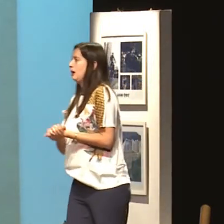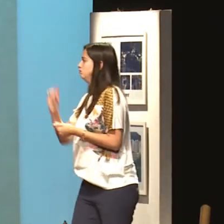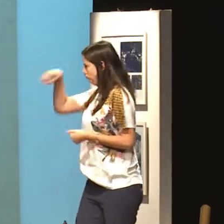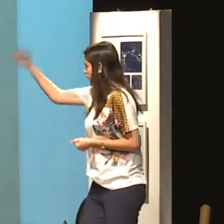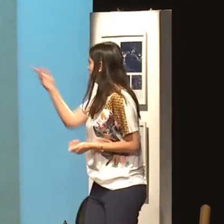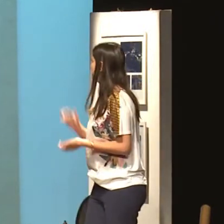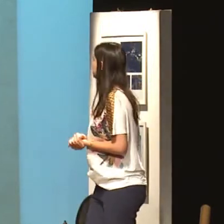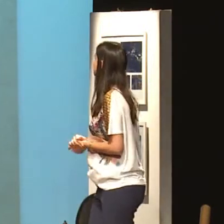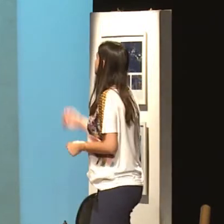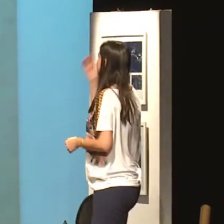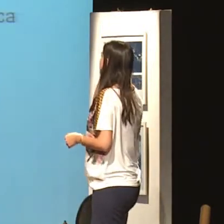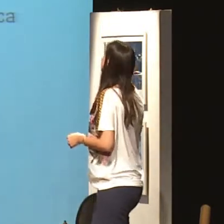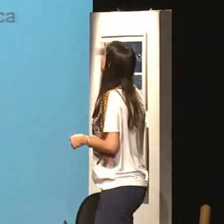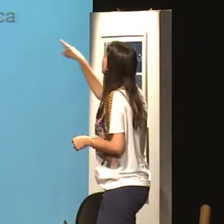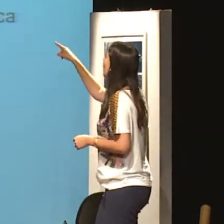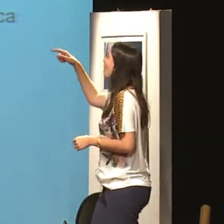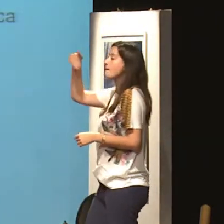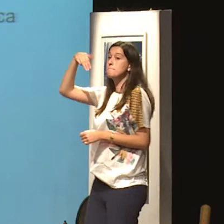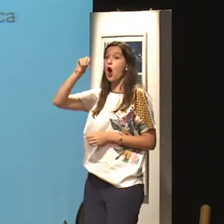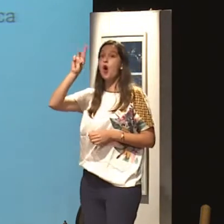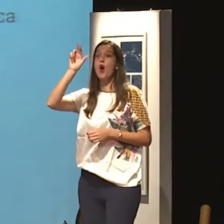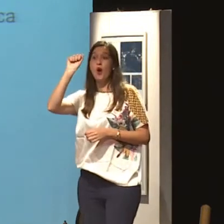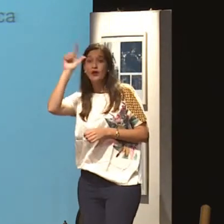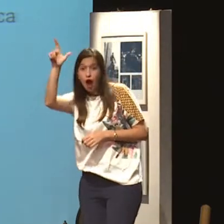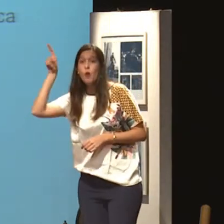Ele esconde coisas dela, guarda, joga fora.